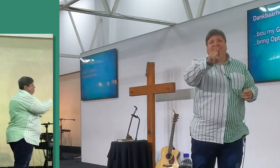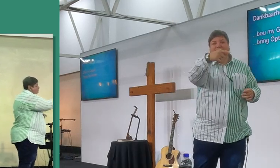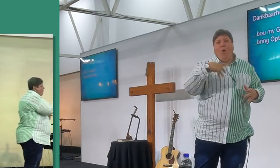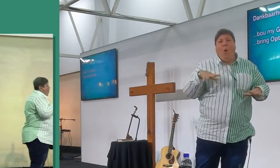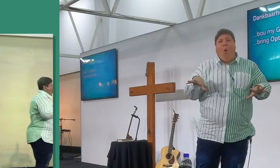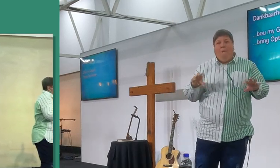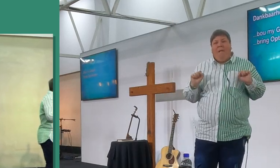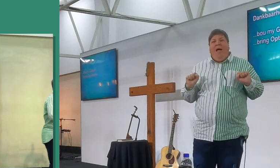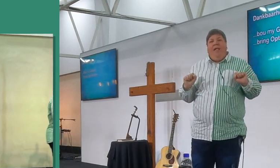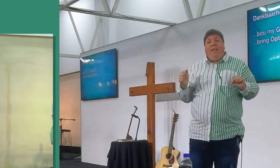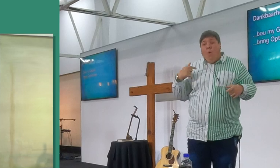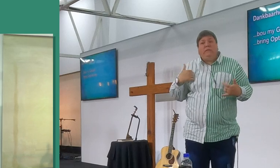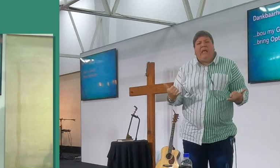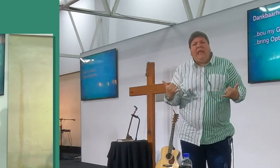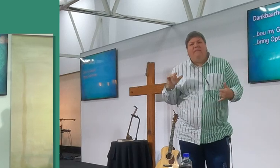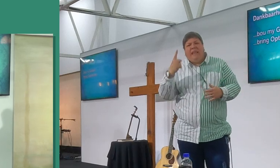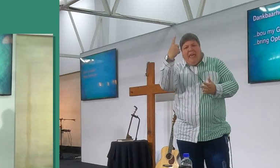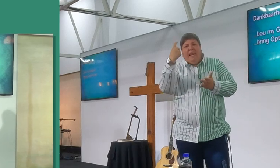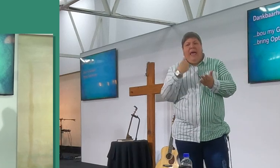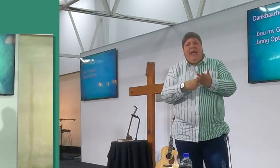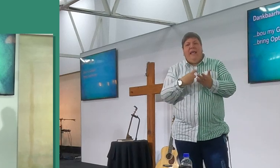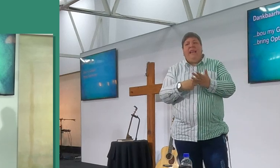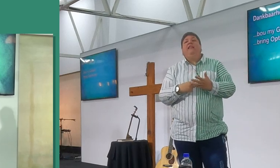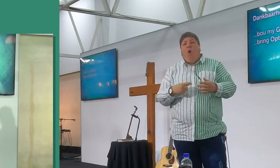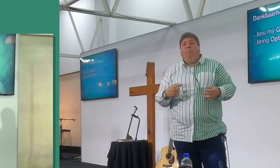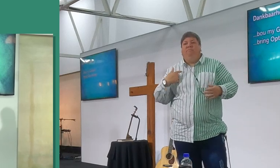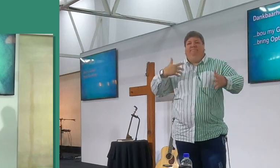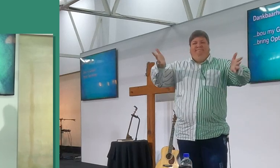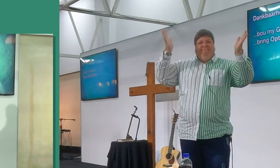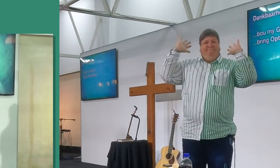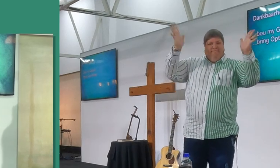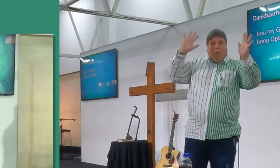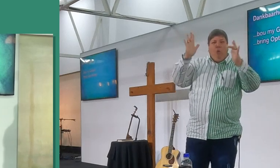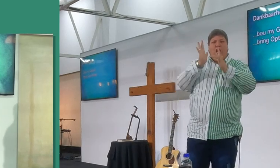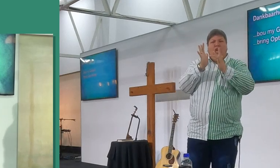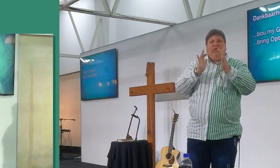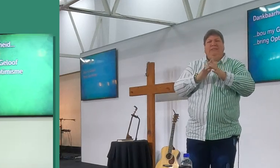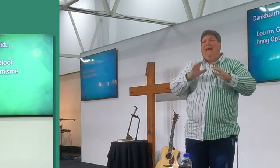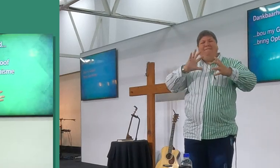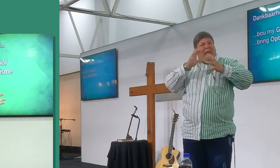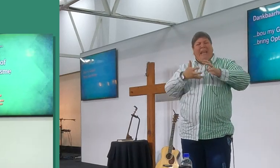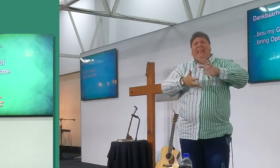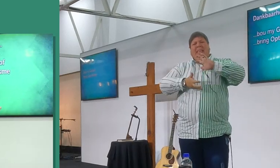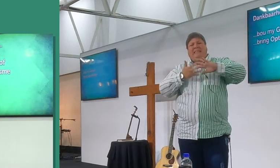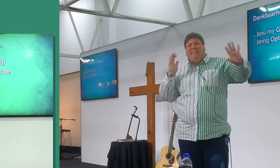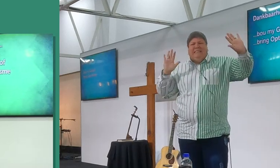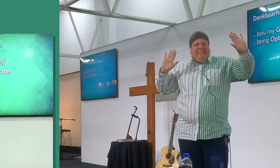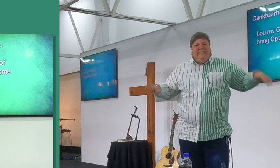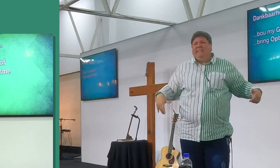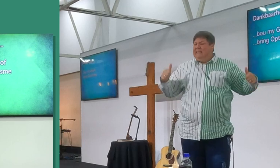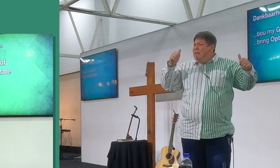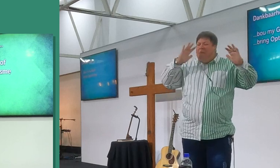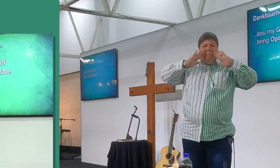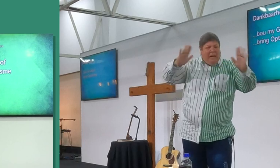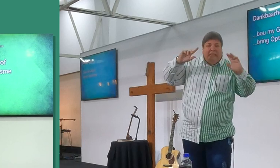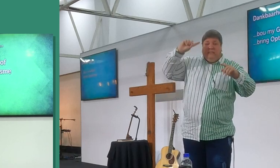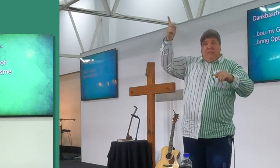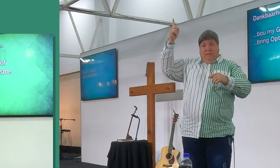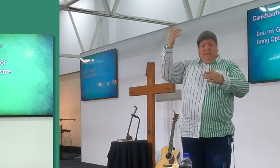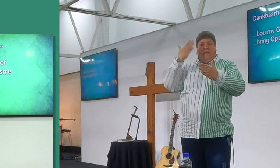en ek en jy is om een reer hier, en dis om mense te vertel van Jesus, en hoe stikkender die omstandig hier is, hoe makkelijker is dit, prijs die herre!